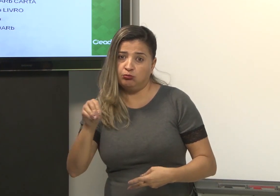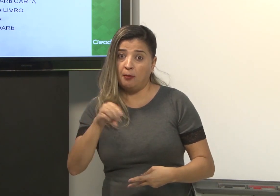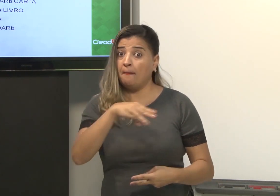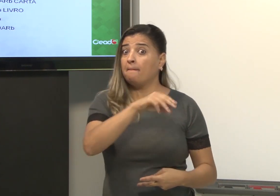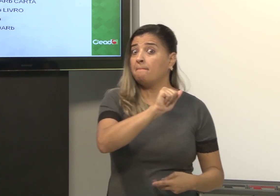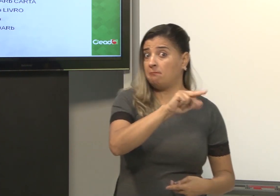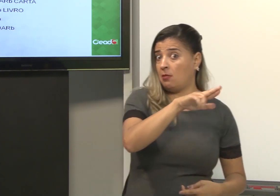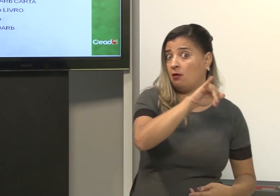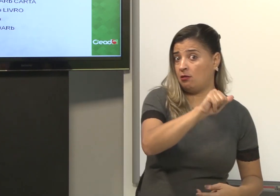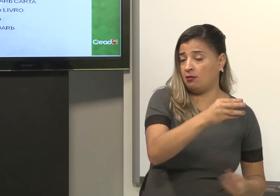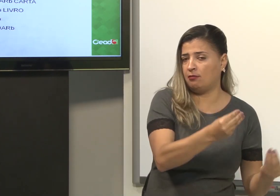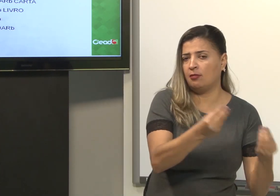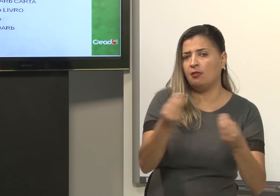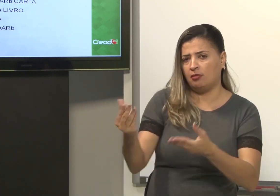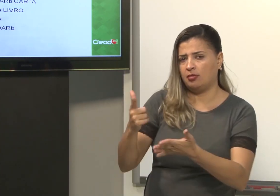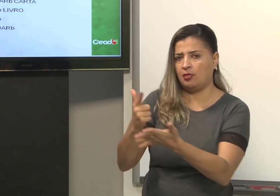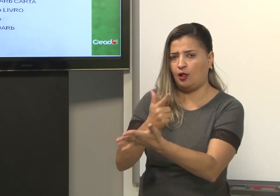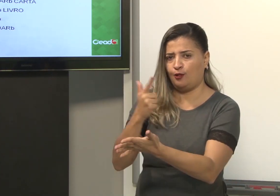Maria deu um livro a João.